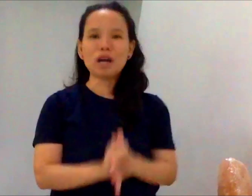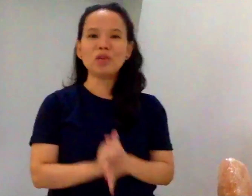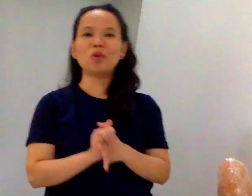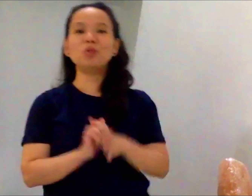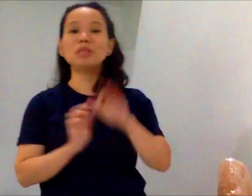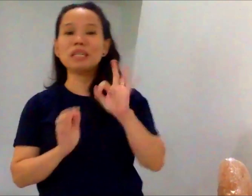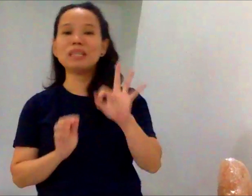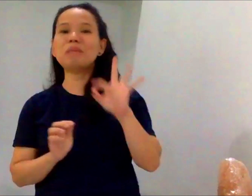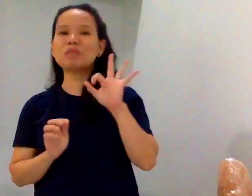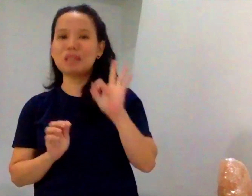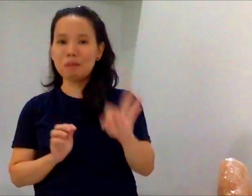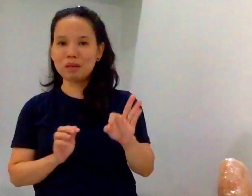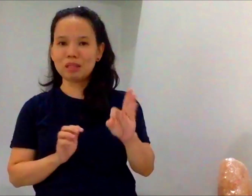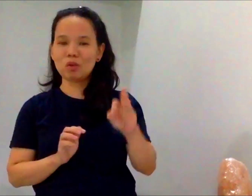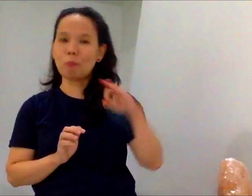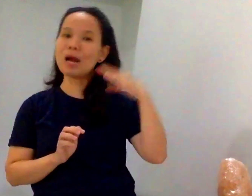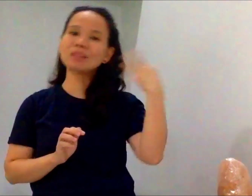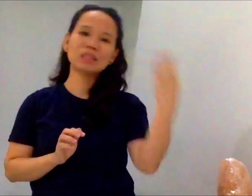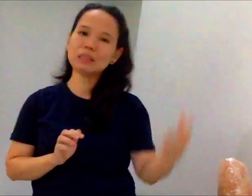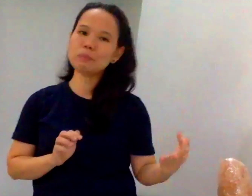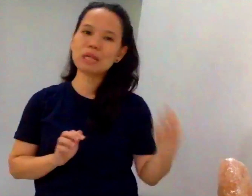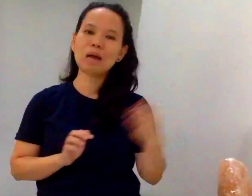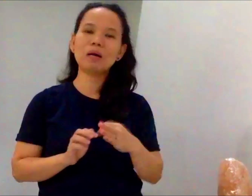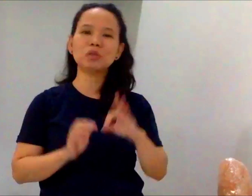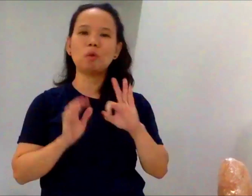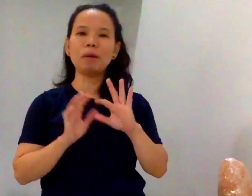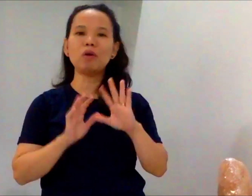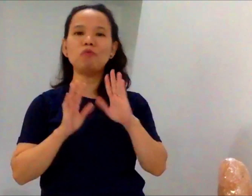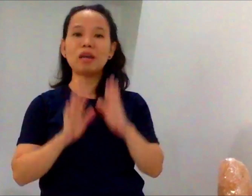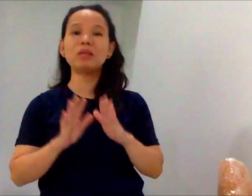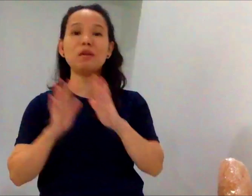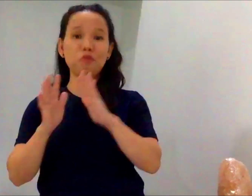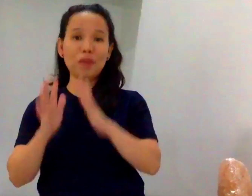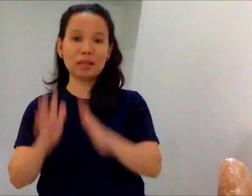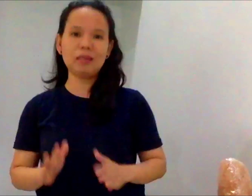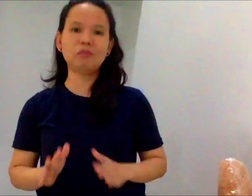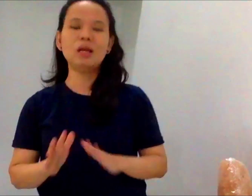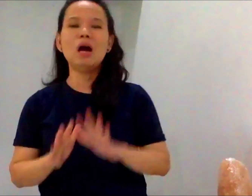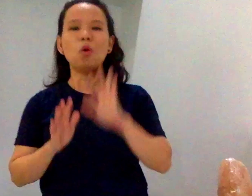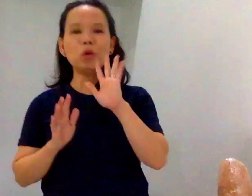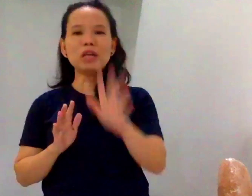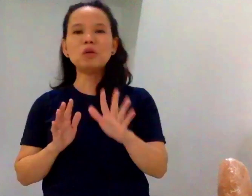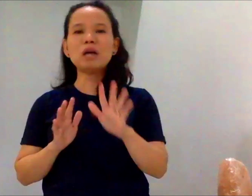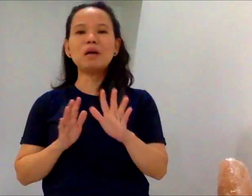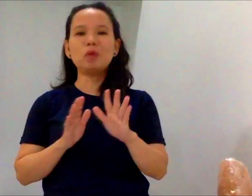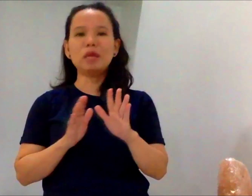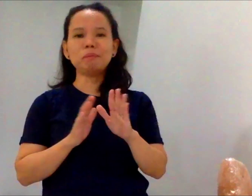ngayon yung 3 tips na nabanggit ko? Practical tips lang ang mga ito pero very effective. Una yung gagawin